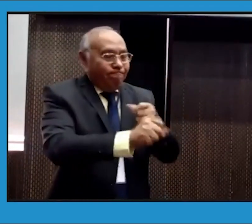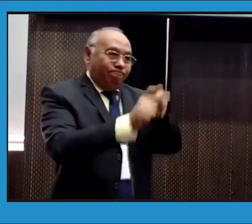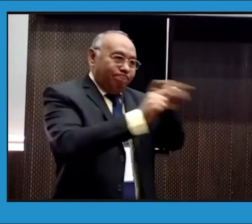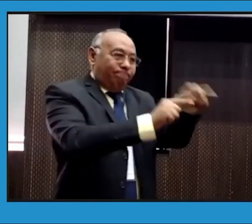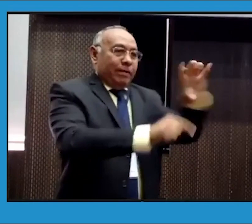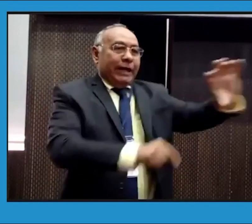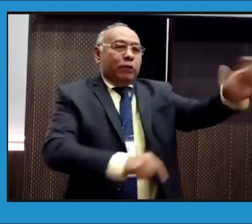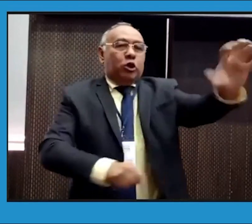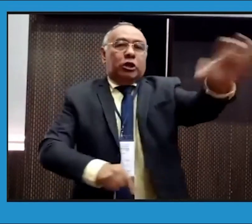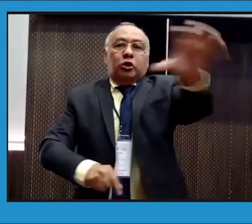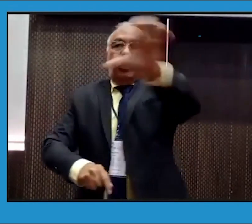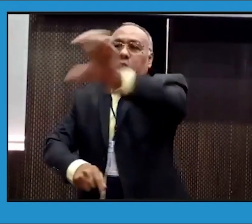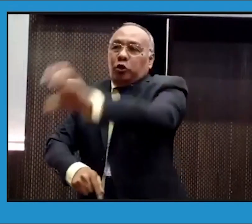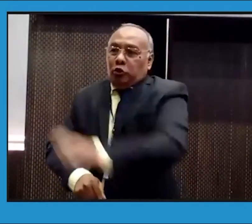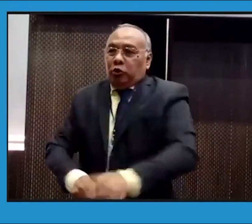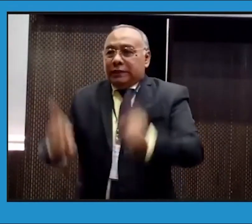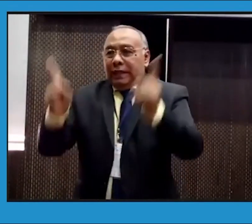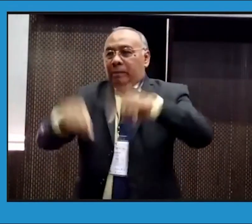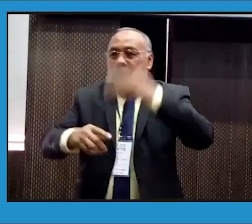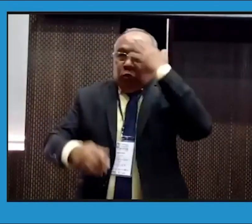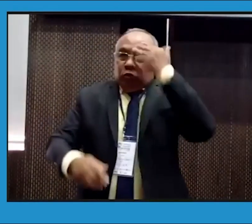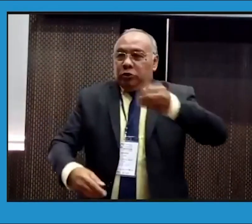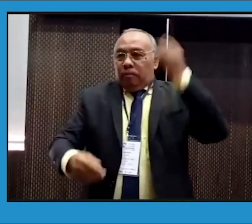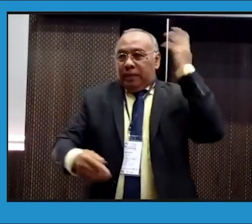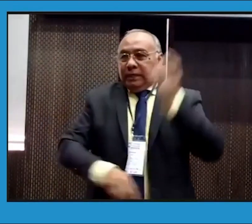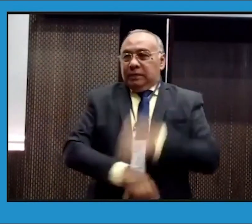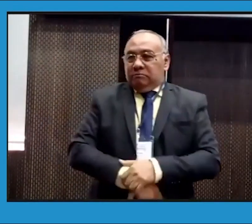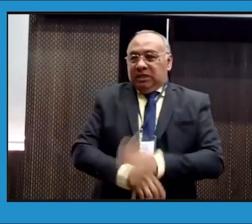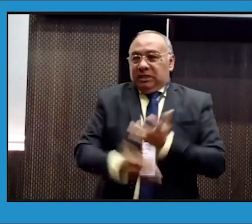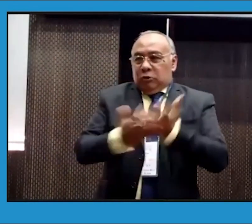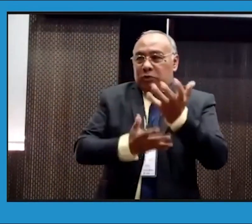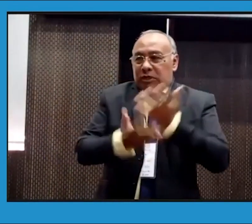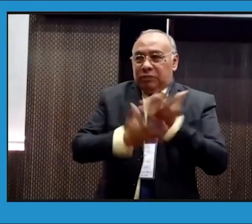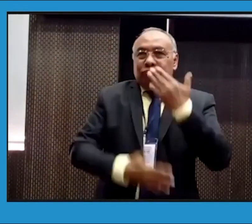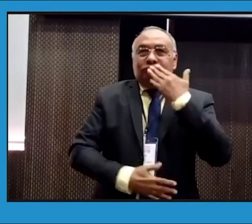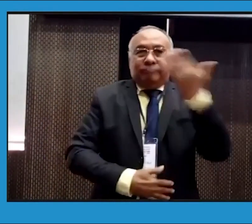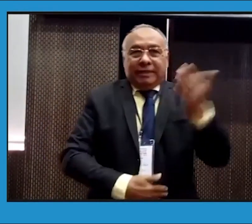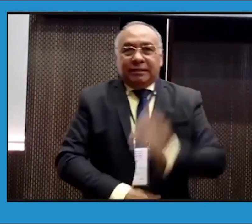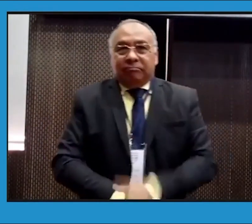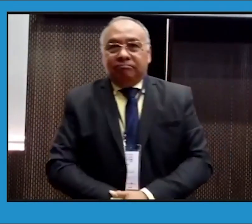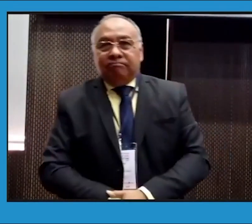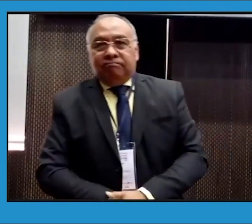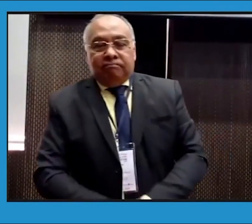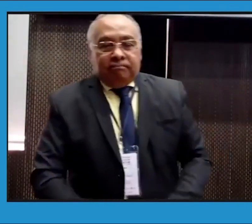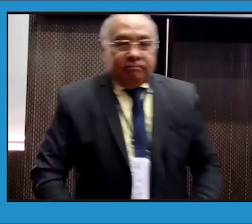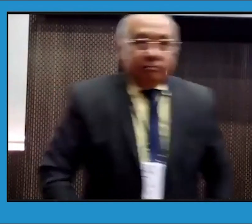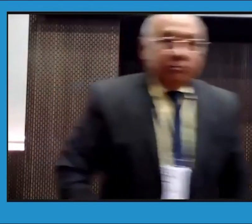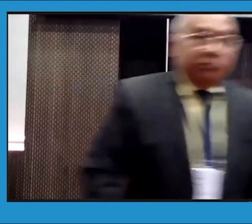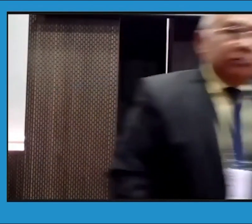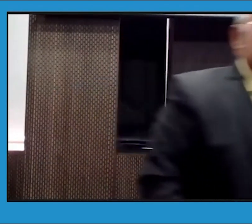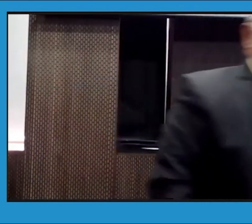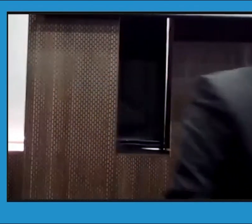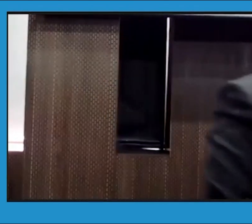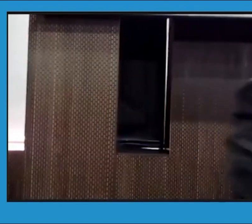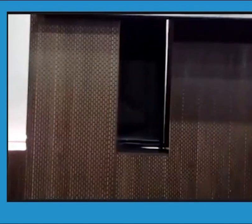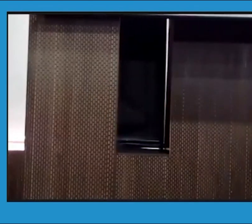también es importante que hagamos incidencia en las regiones, hacer incidencia en las regiones. Es una recomendación que no debemos olvidar. Muchas gracias.